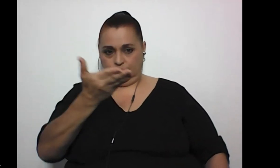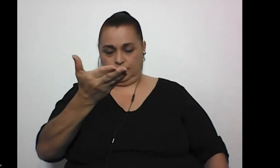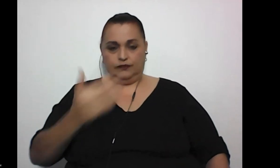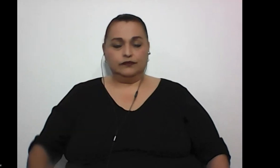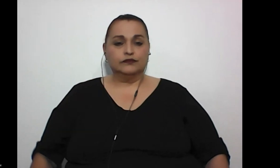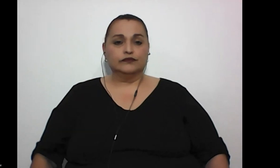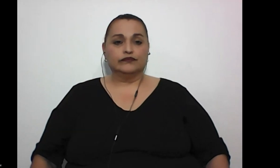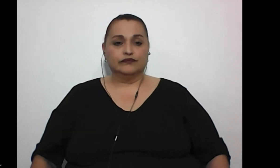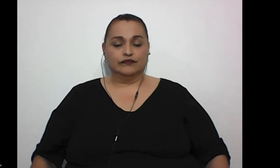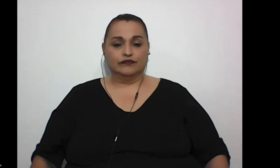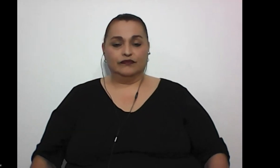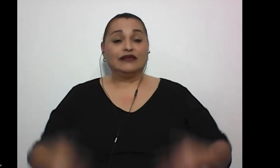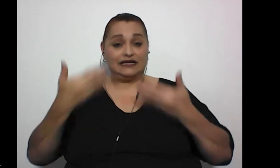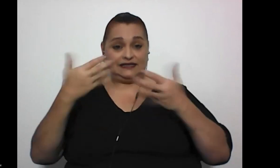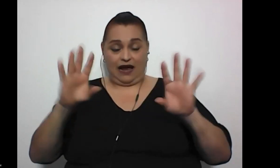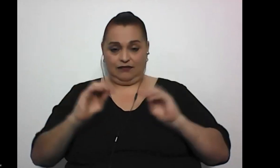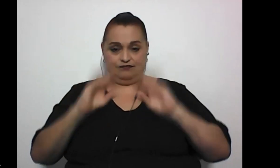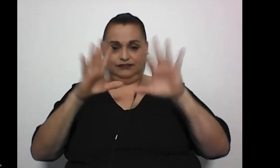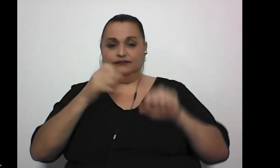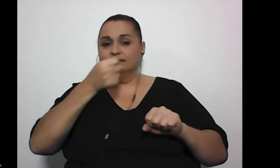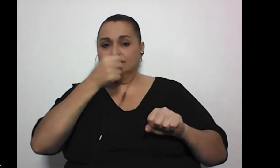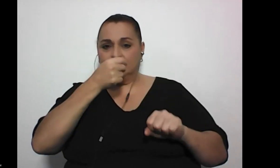le solicite reactivar el auto